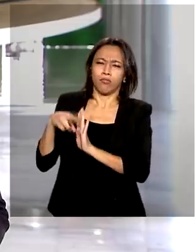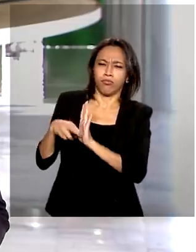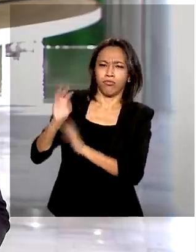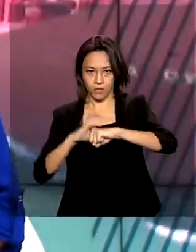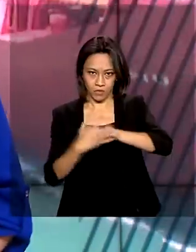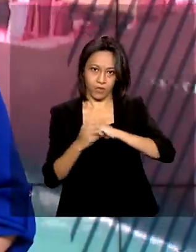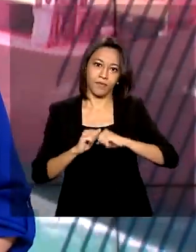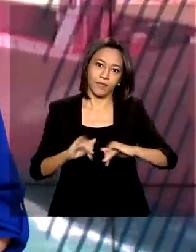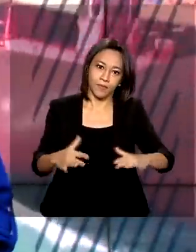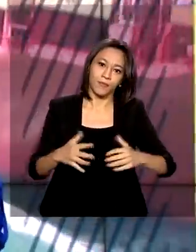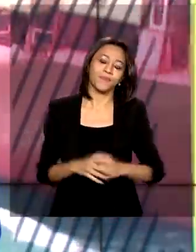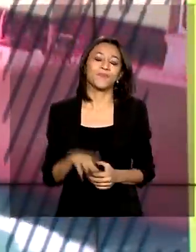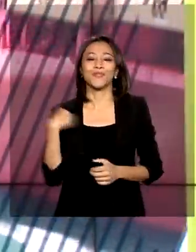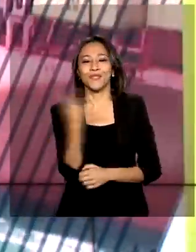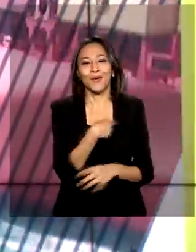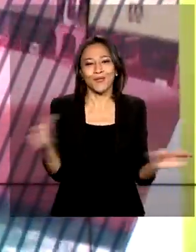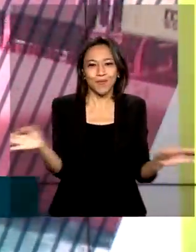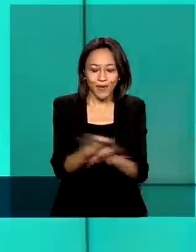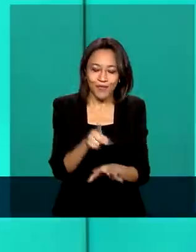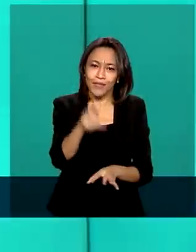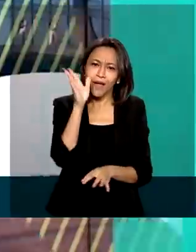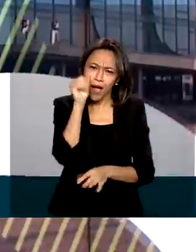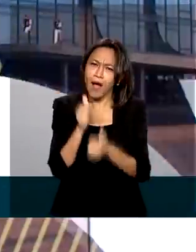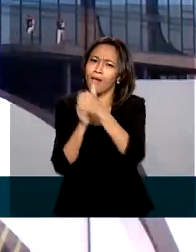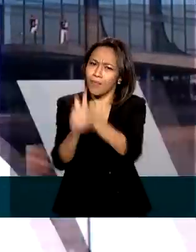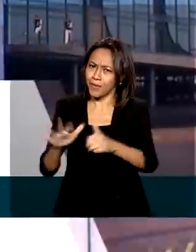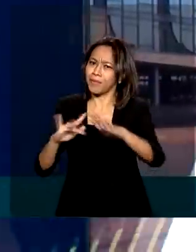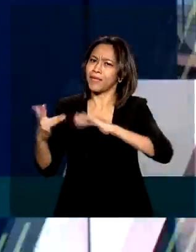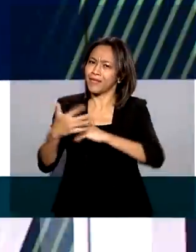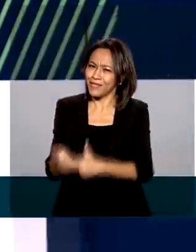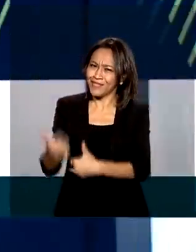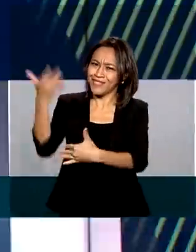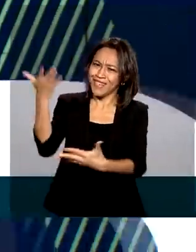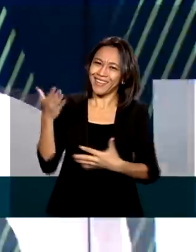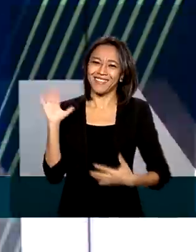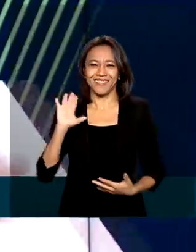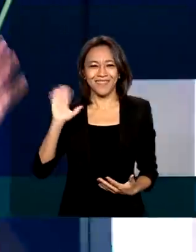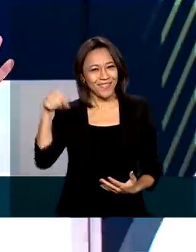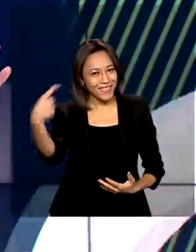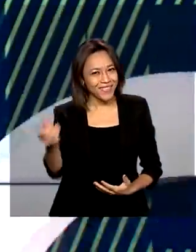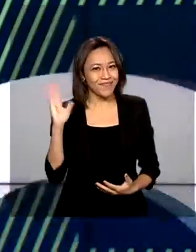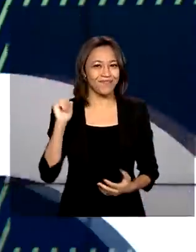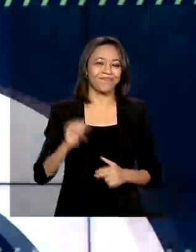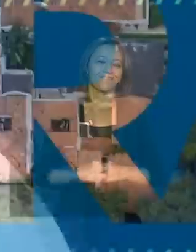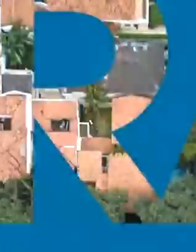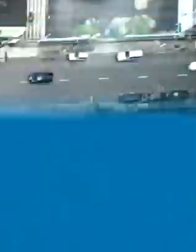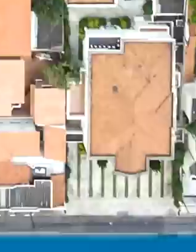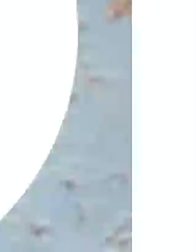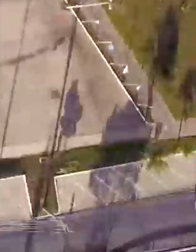o governo agora. A gente fica por aqui. Nos acompanhe também pelas redes sociais. Até a próxima. Tchau, tchau.